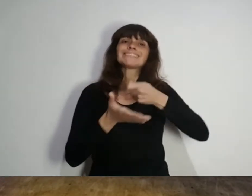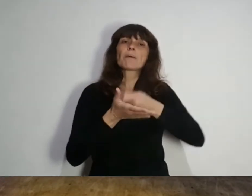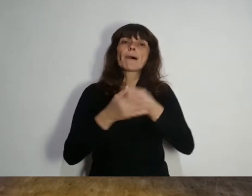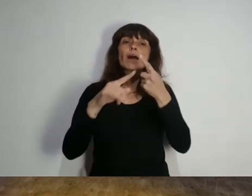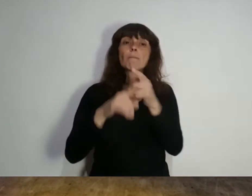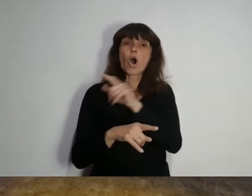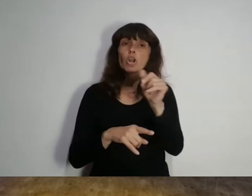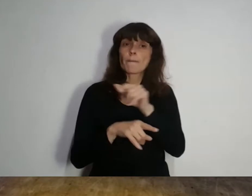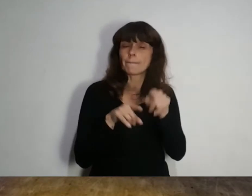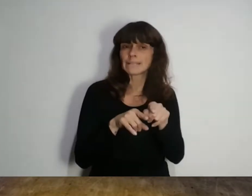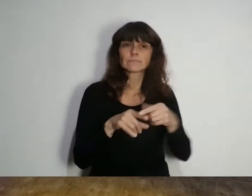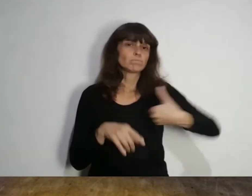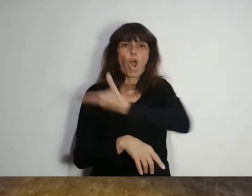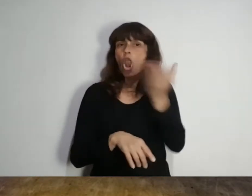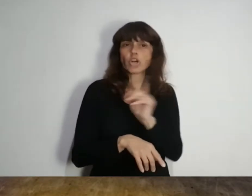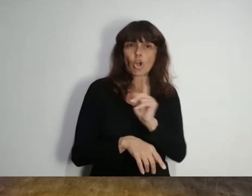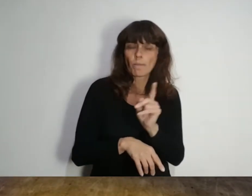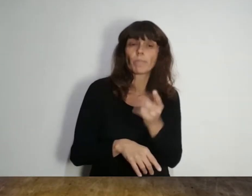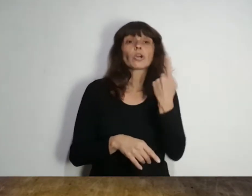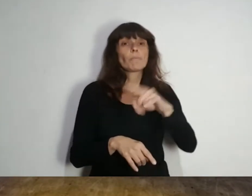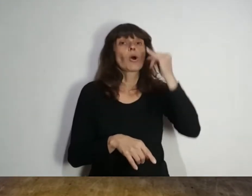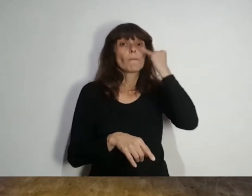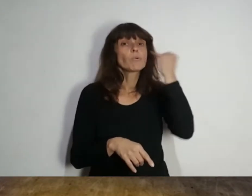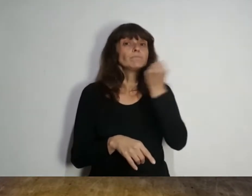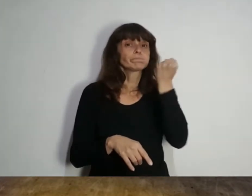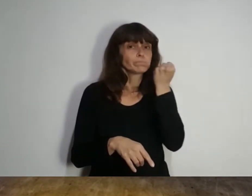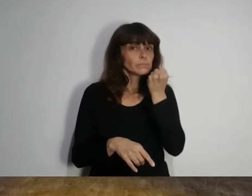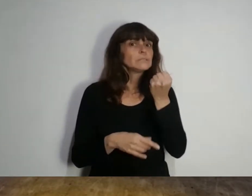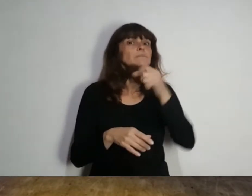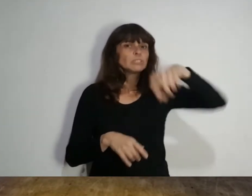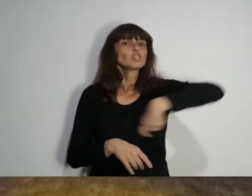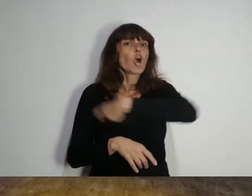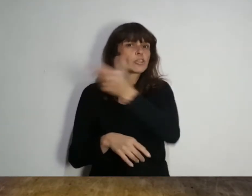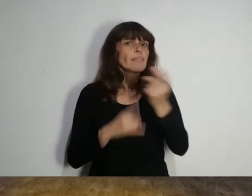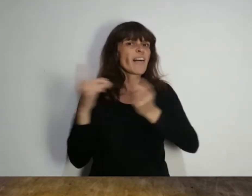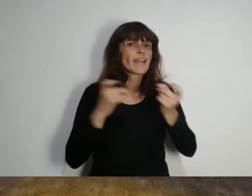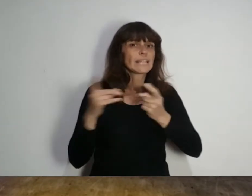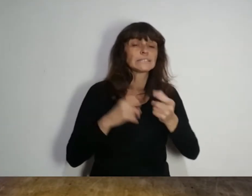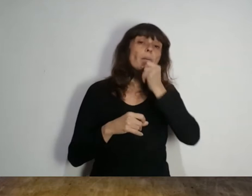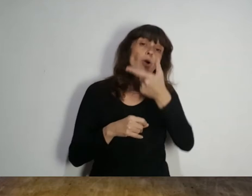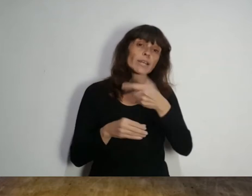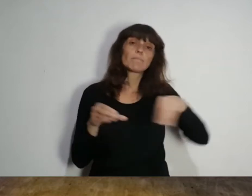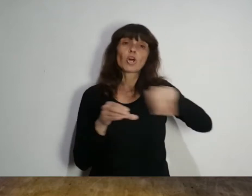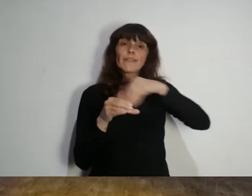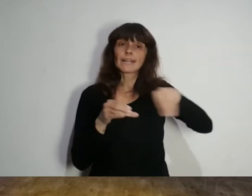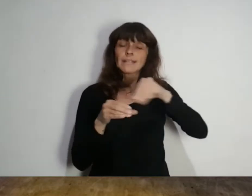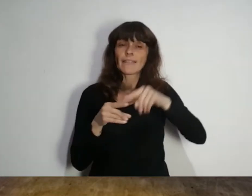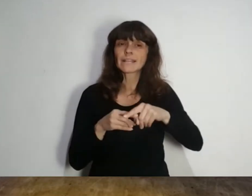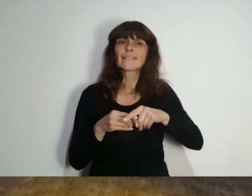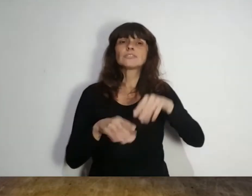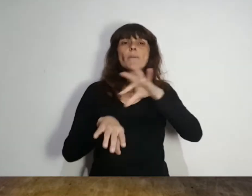que se pagan por mes que si bien no son públicos, son muy utilizados por la sociedad en general como las tarjetas de crédito,